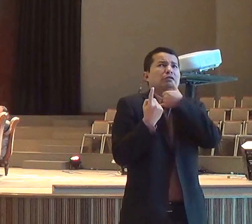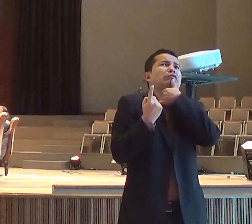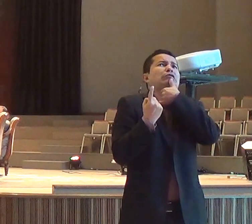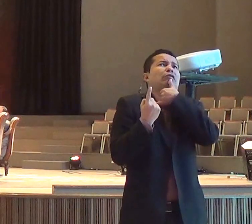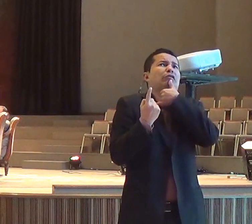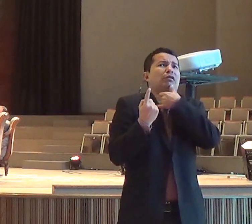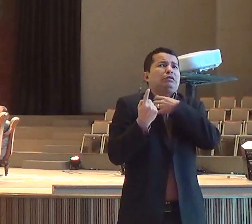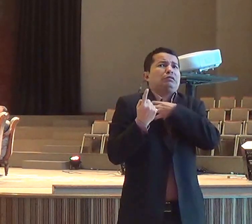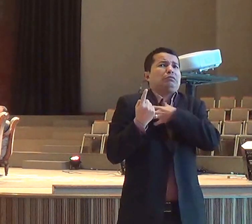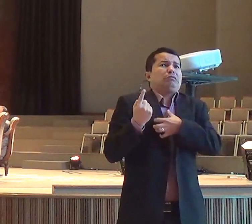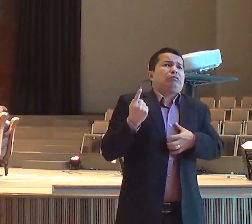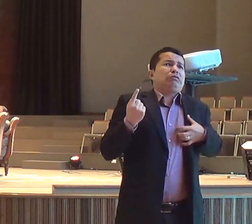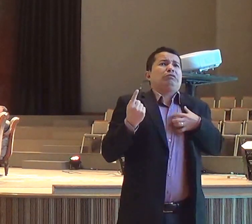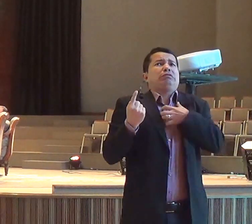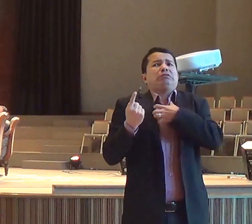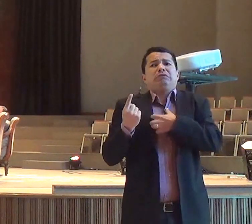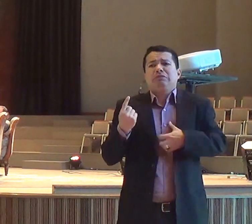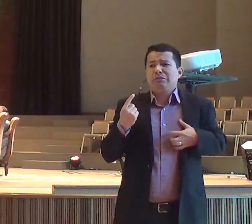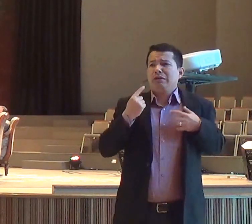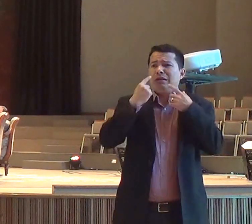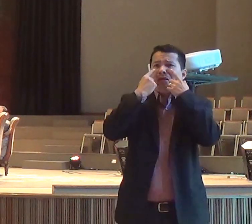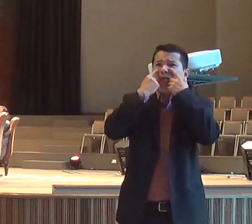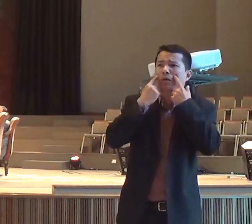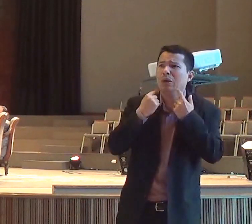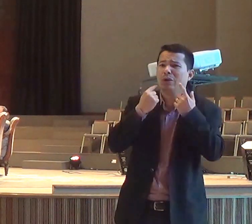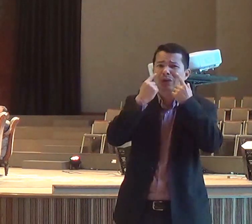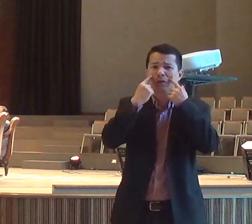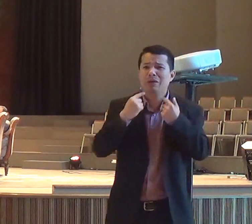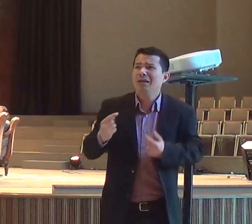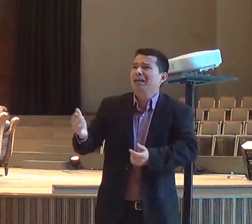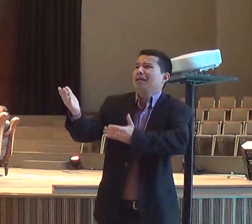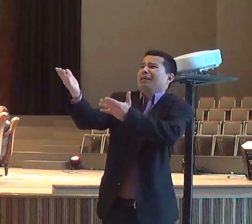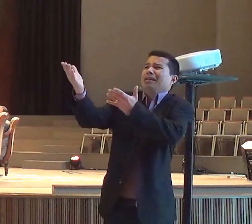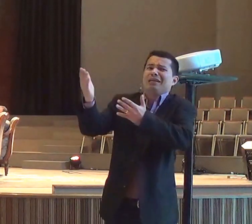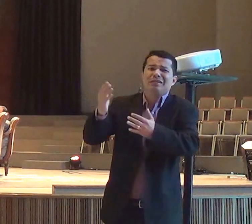eu estou lá chorando, e pensando, minha esposa está com os meus filhos,